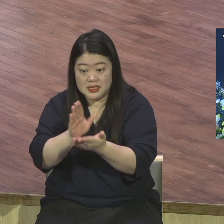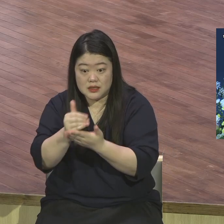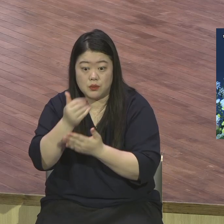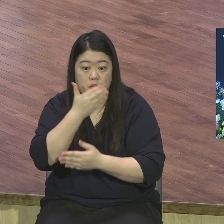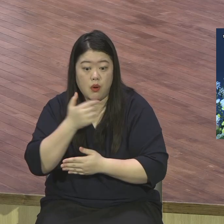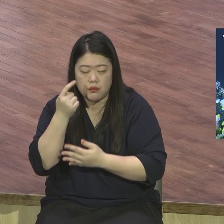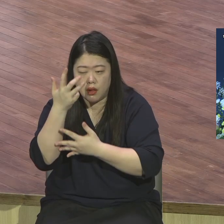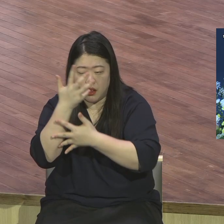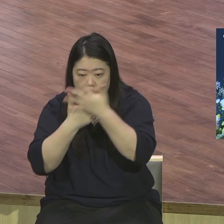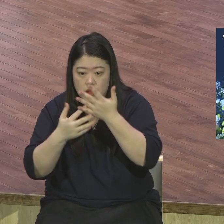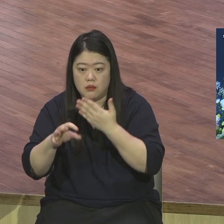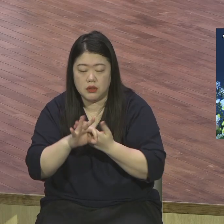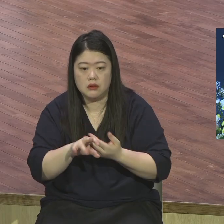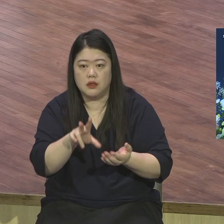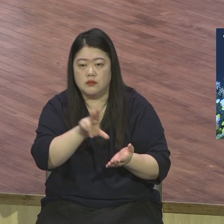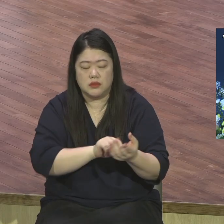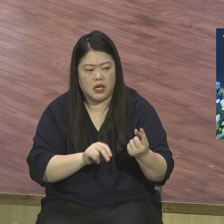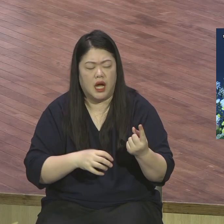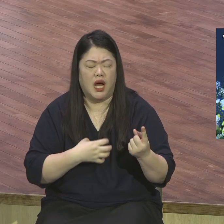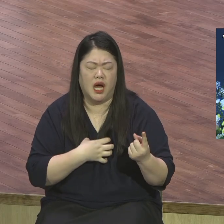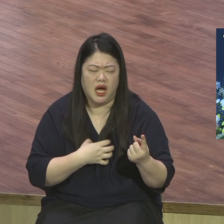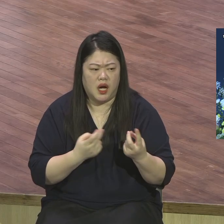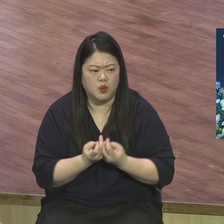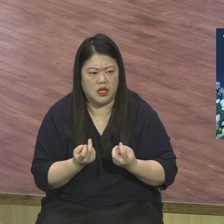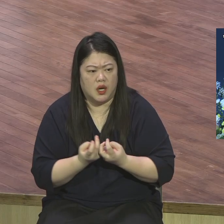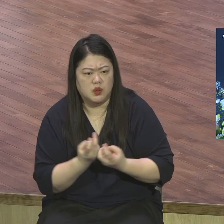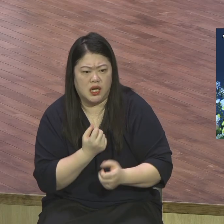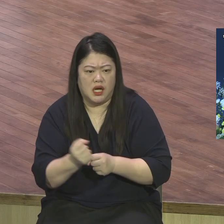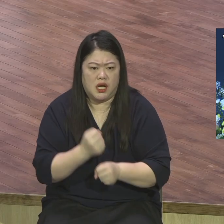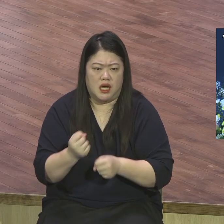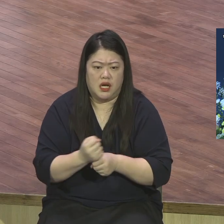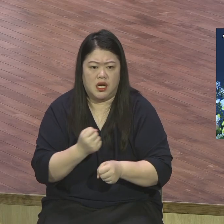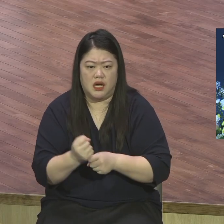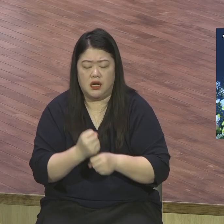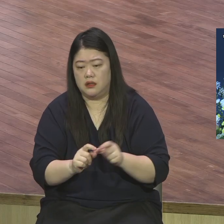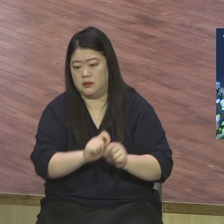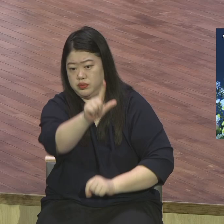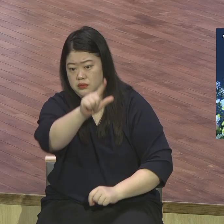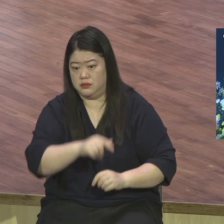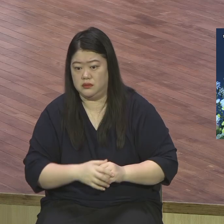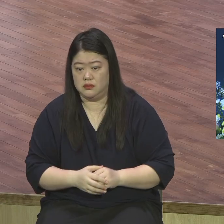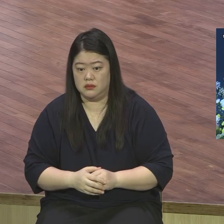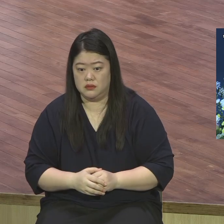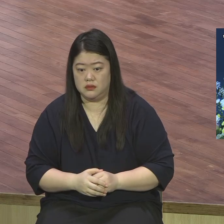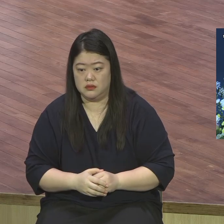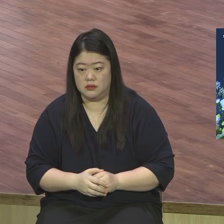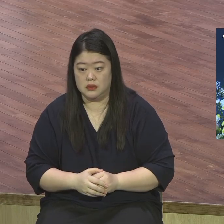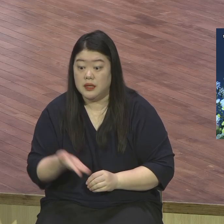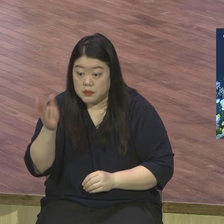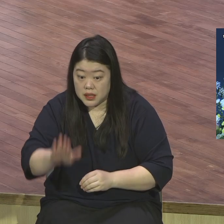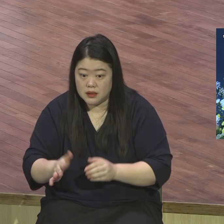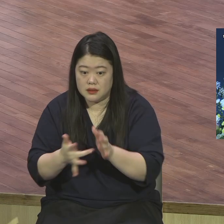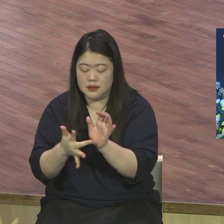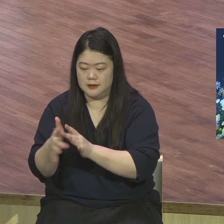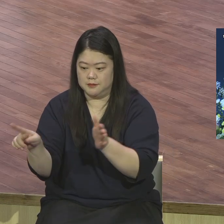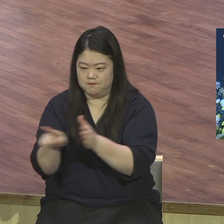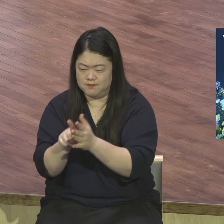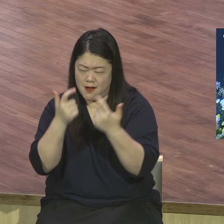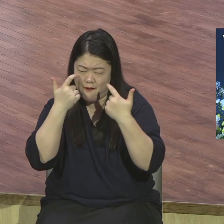답 없다는 정규예요 답 안 나왔다는 정규예요 누가 뭐라 그래도 무슨 일이 생겨도 I'm okay